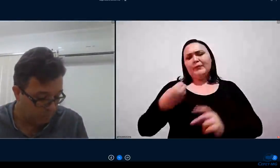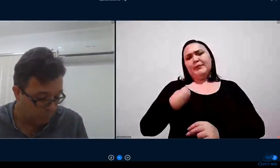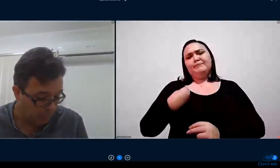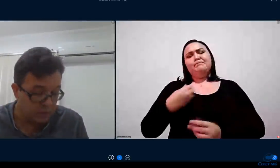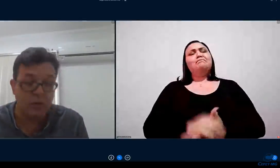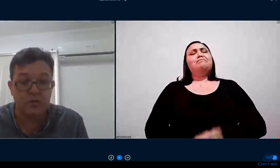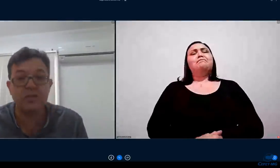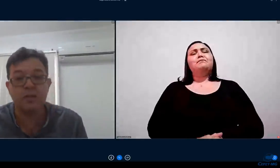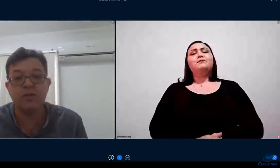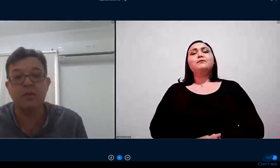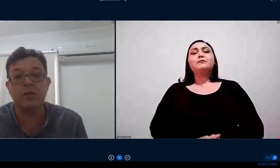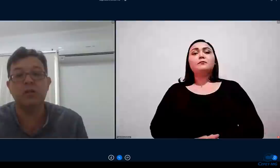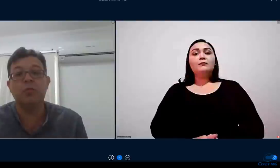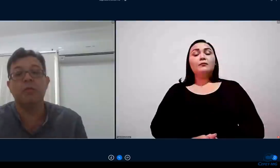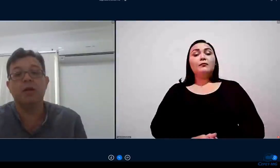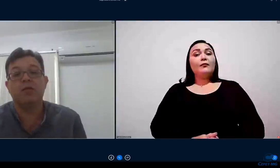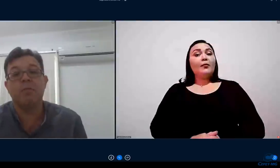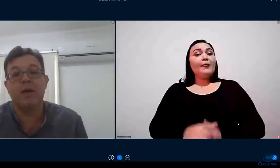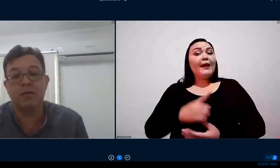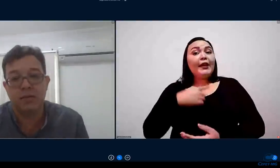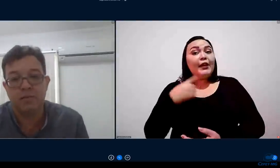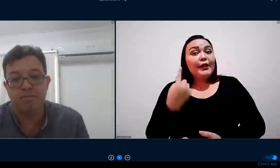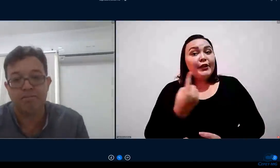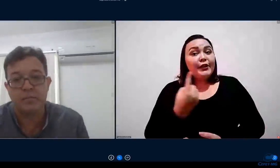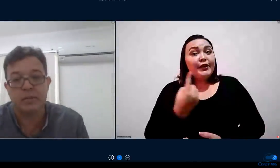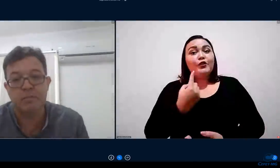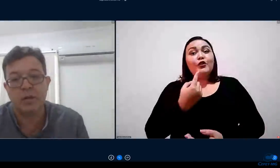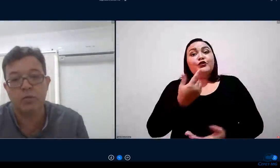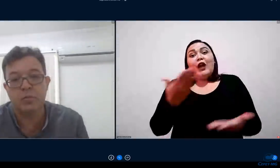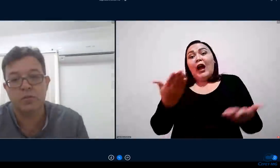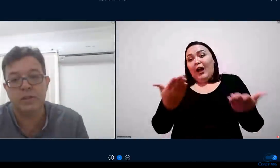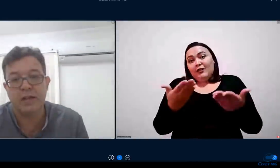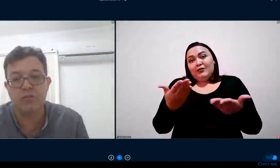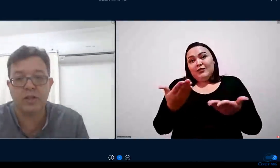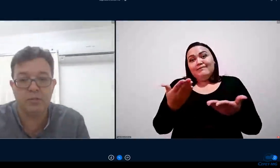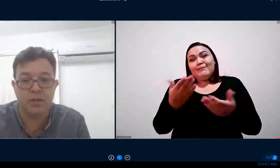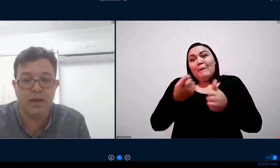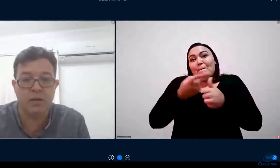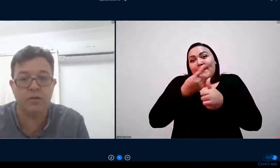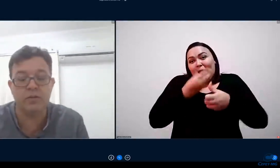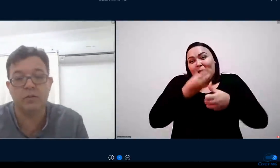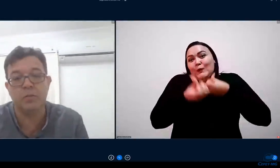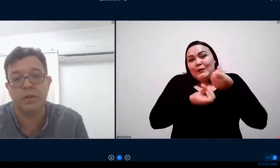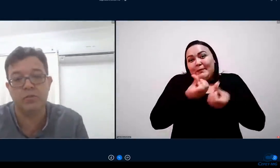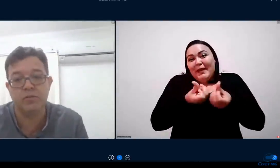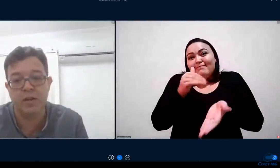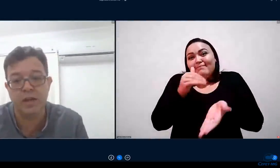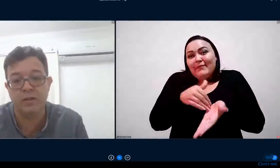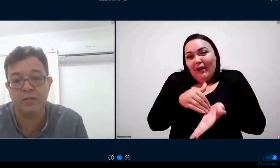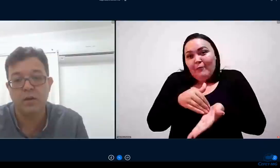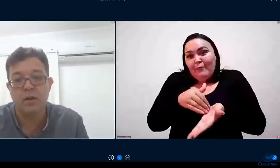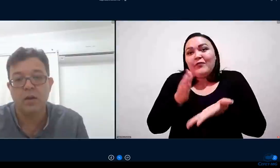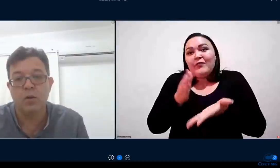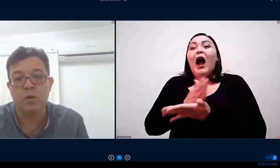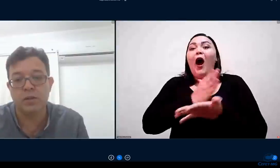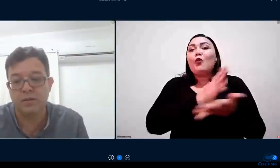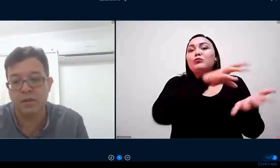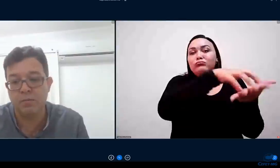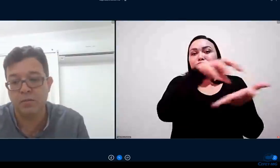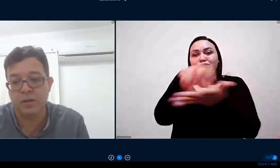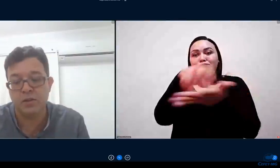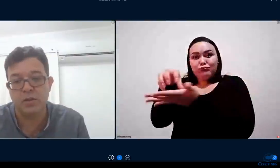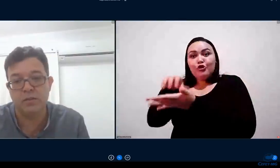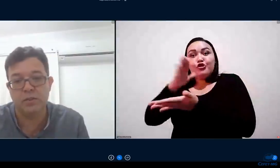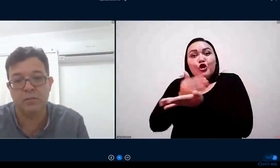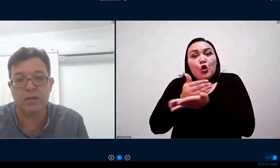e nós já estamos terminando o primeiro semestre algumas unidades já terminaram já estão no momento de férias outras